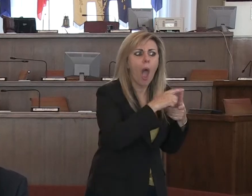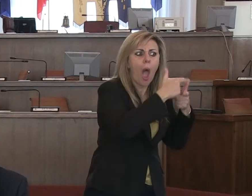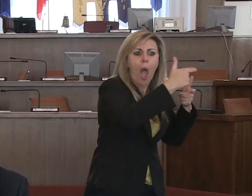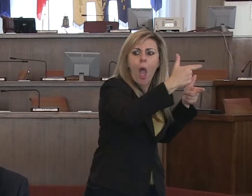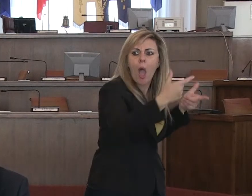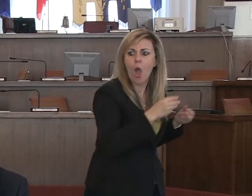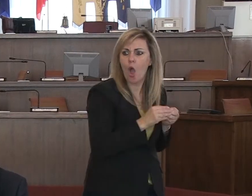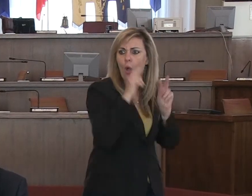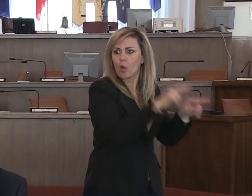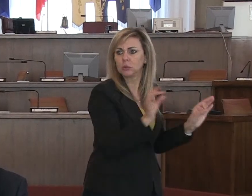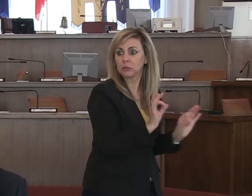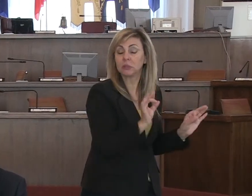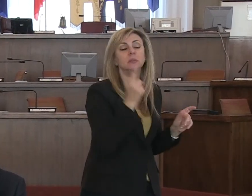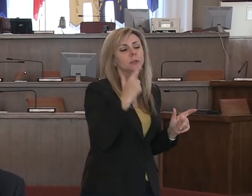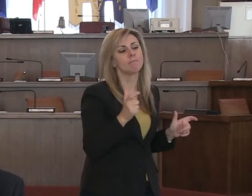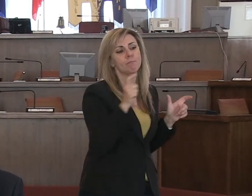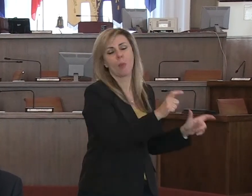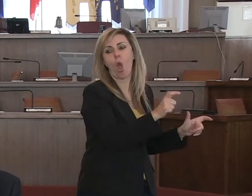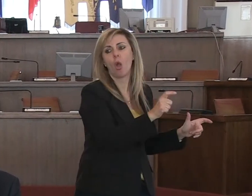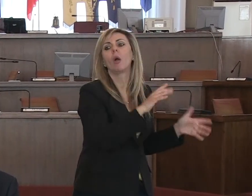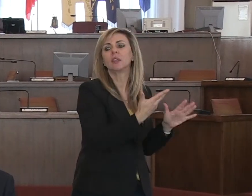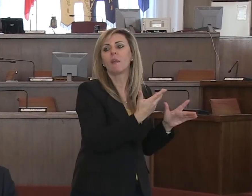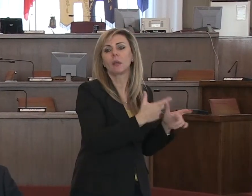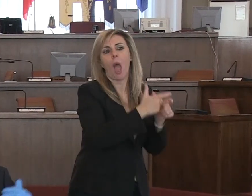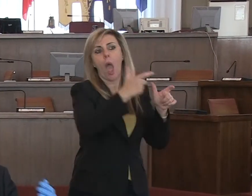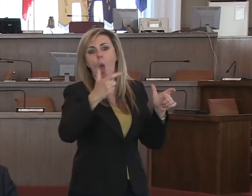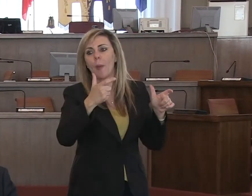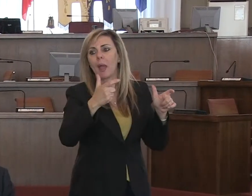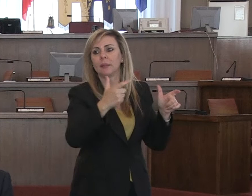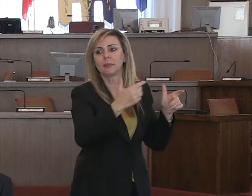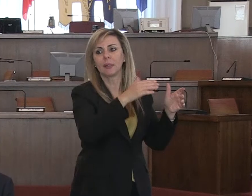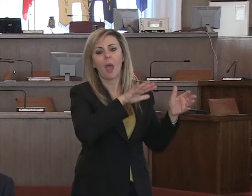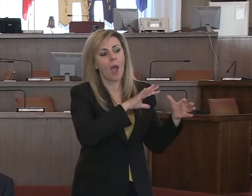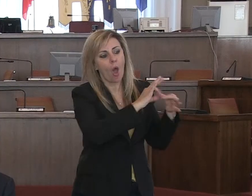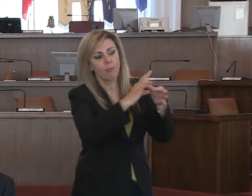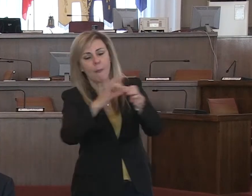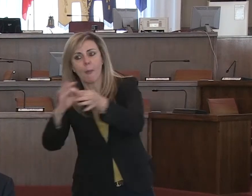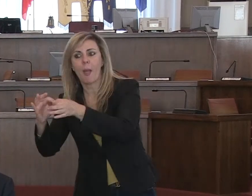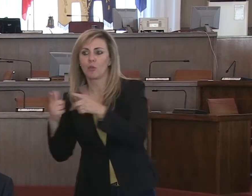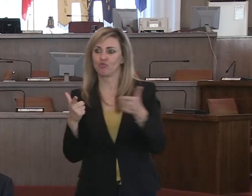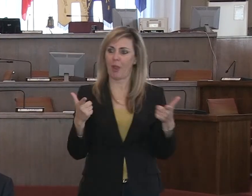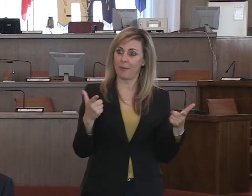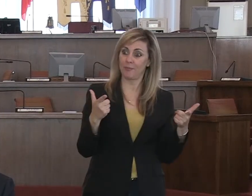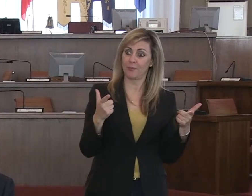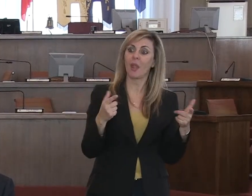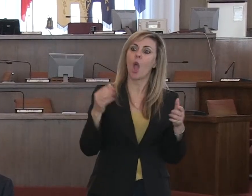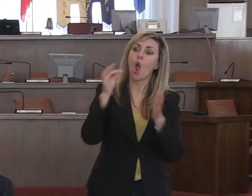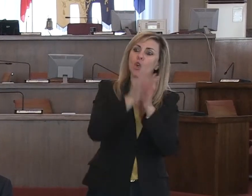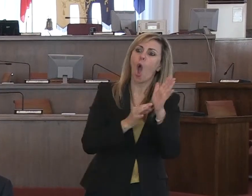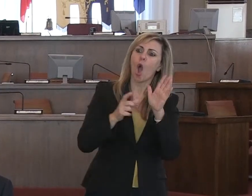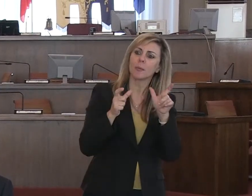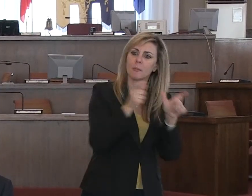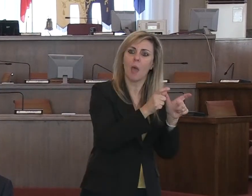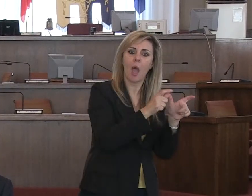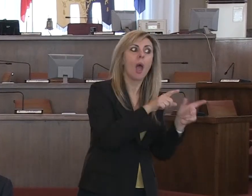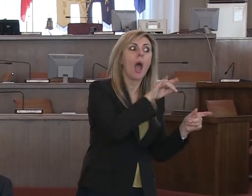Per questo se in quella zona riusciamo a contenere in maniera ulteriore rispetto alla norma già imposta agli altri. Gli